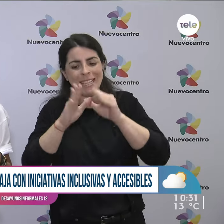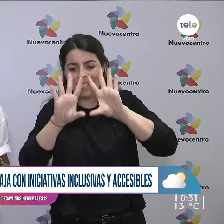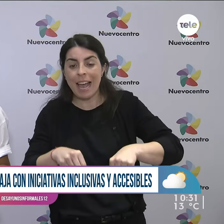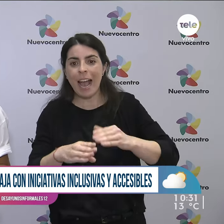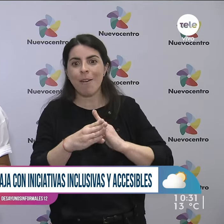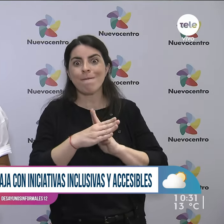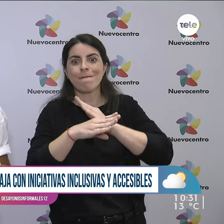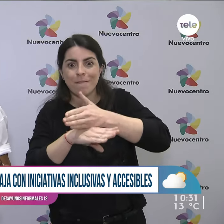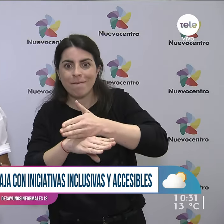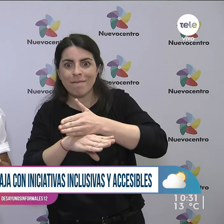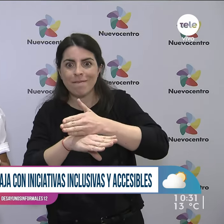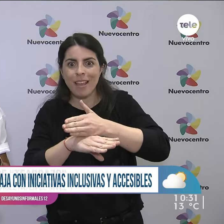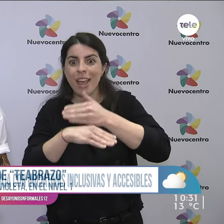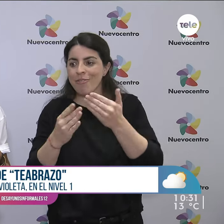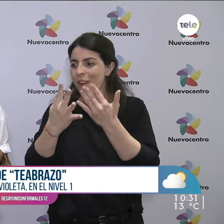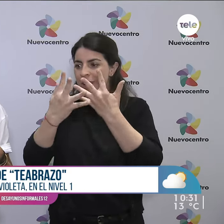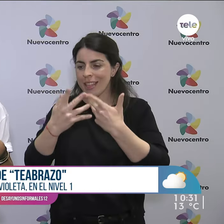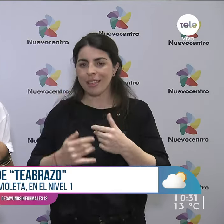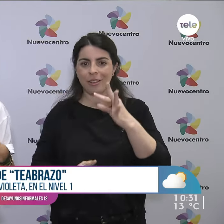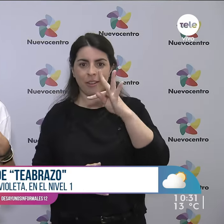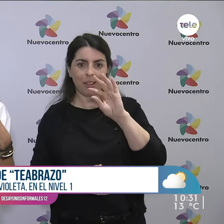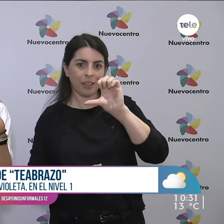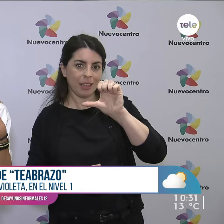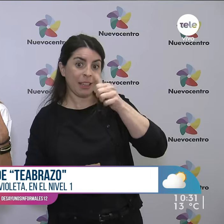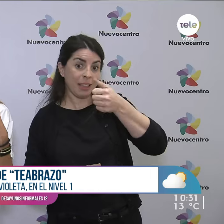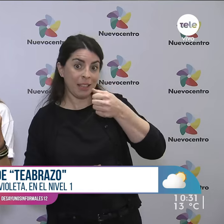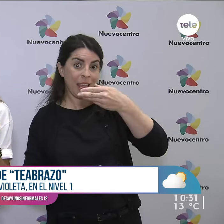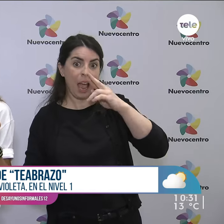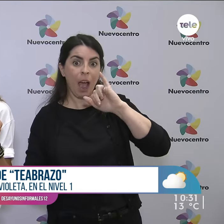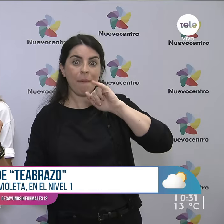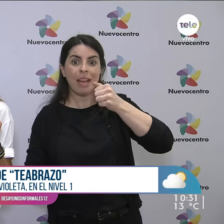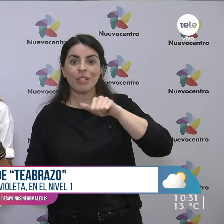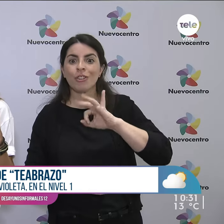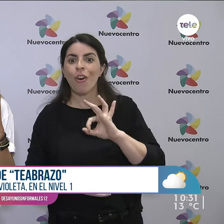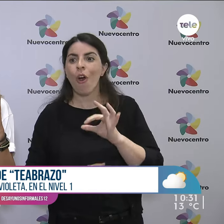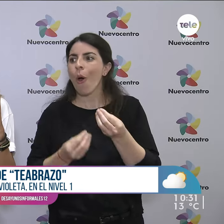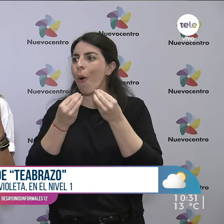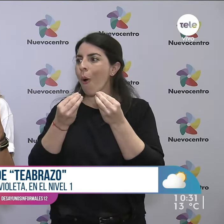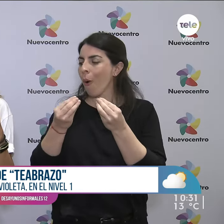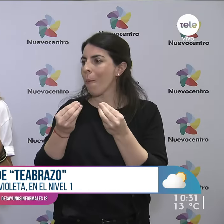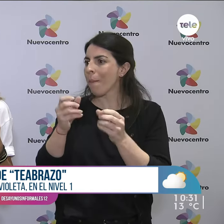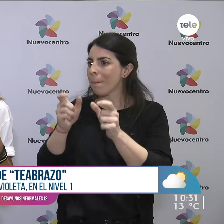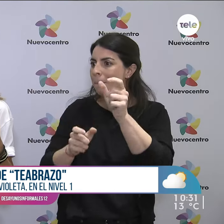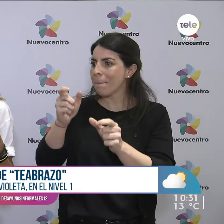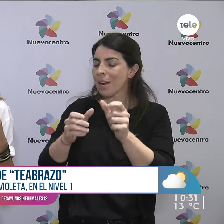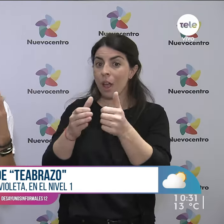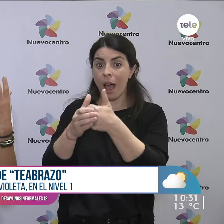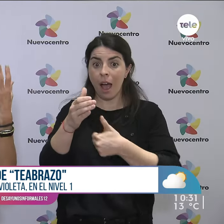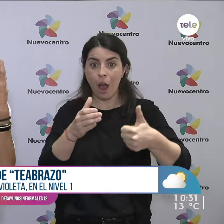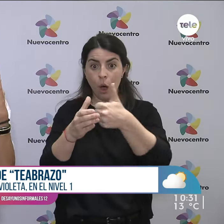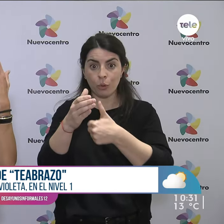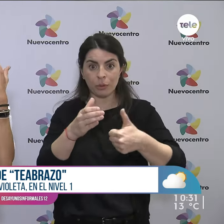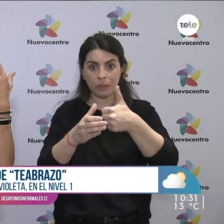Y Te Abrazo lo que hace es que vivamos. ¿Cómo viven esos estímulos? ¿De qué forma? Bueno, las personas con autismo